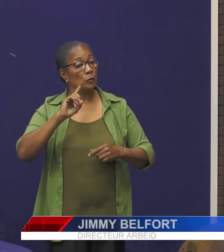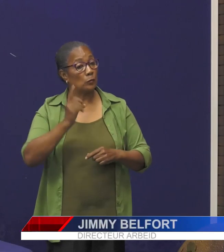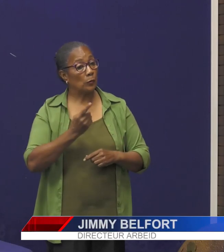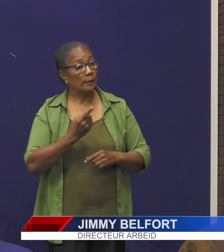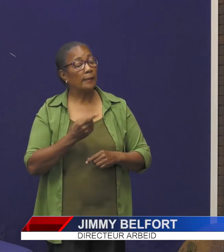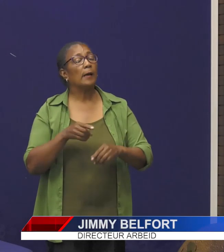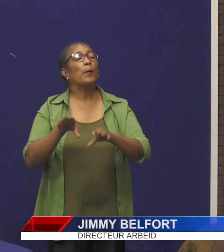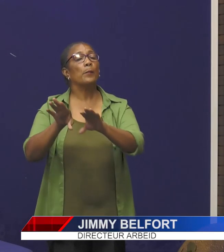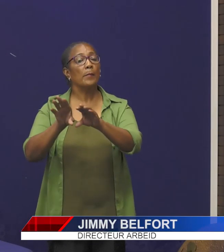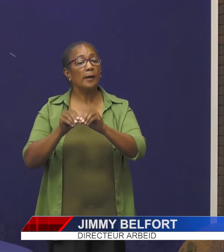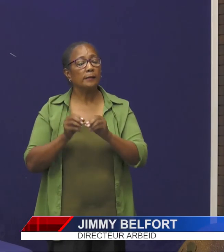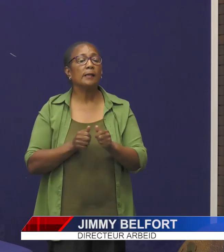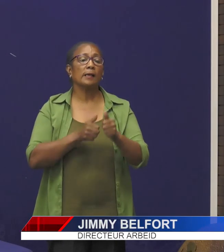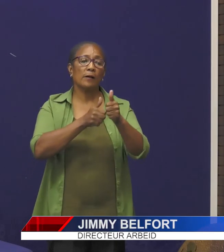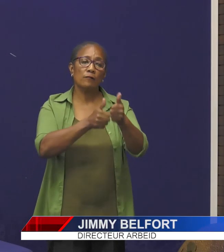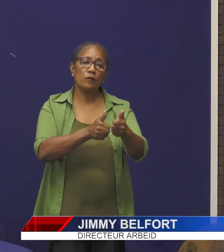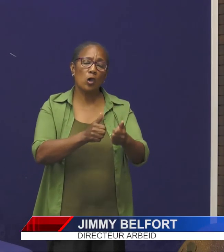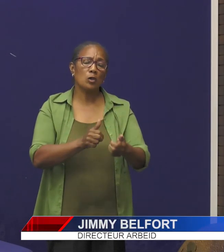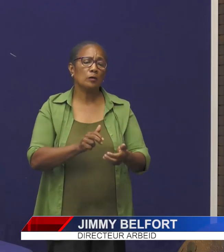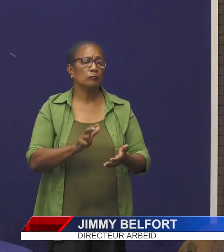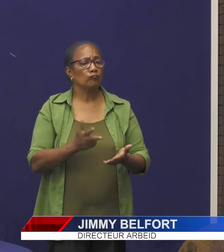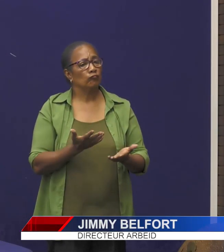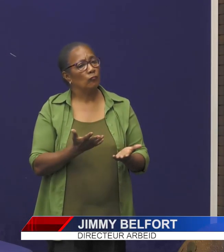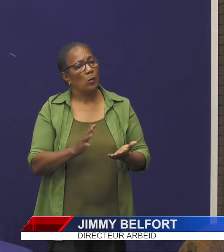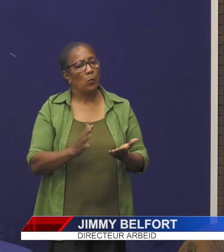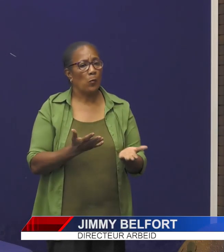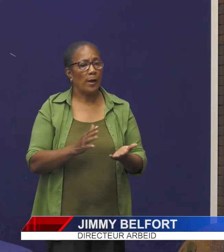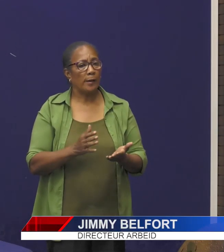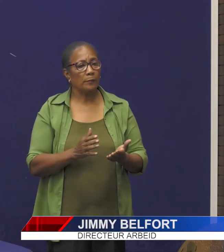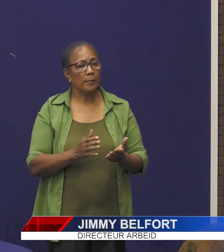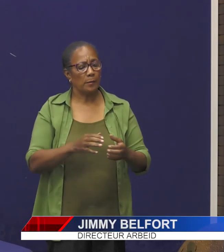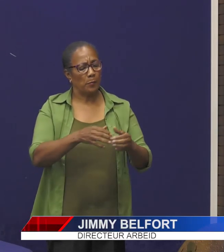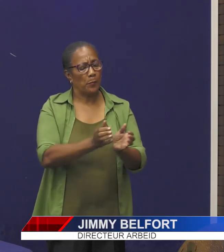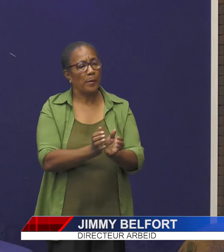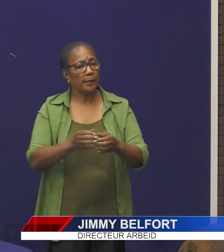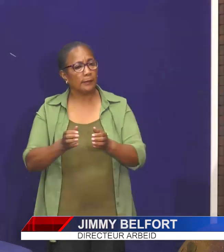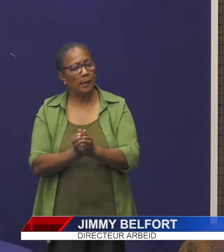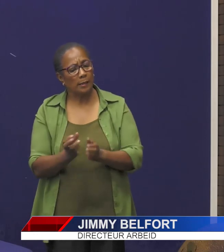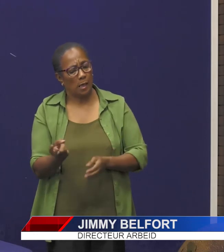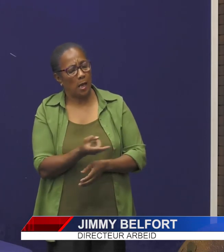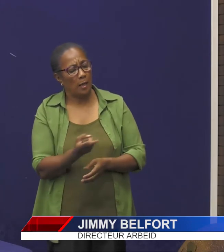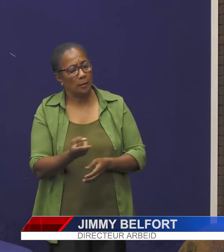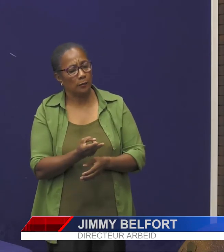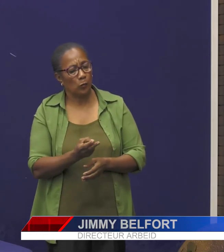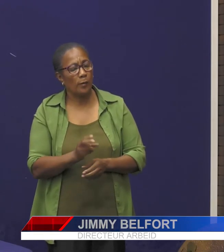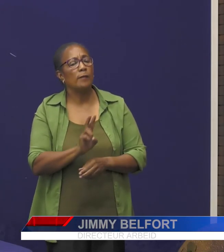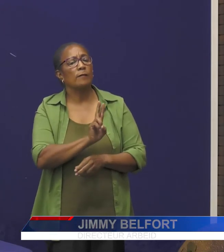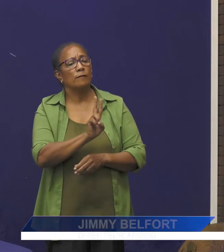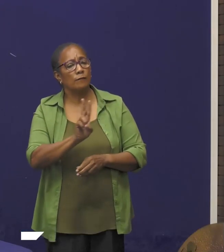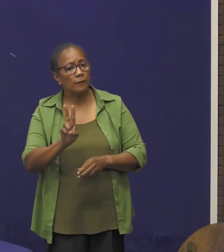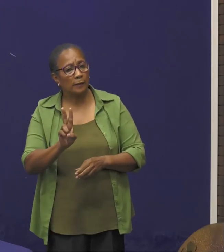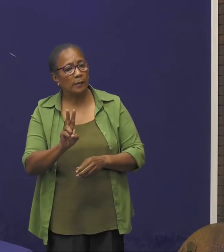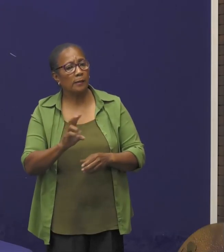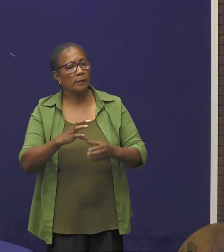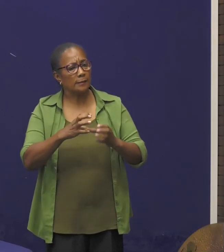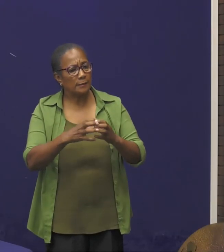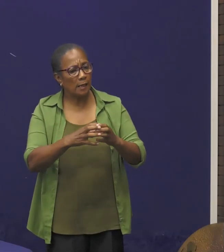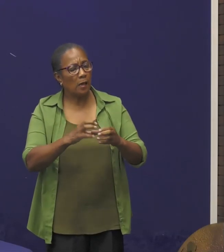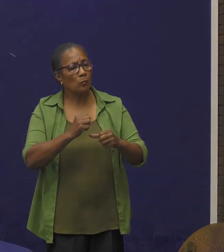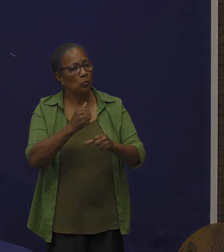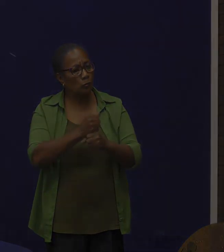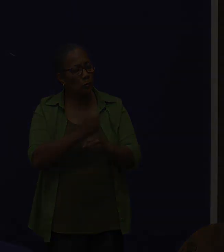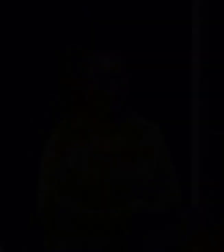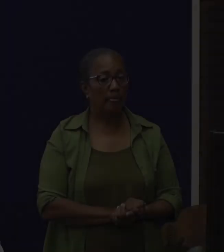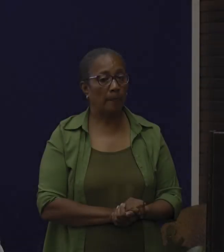een maatregel kan volgen waarmee beide partijen vrede mee hebben. Dat zorgt voor